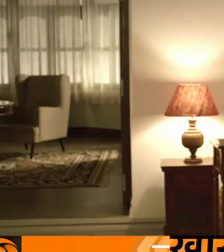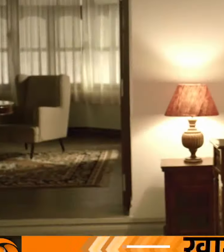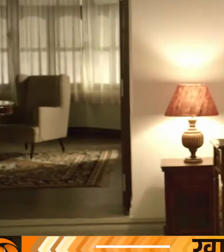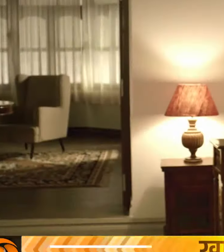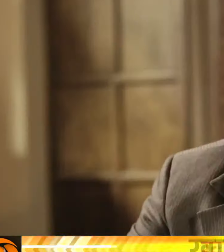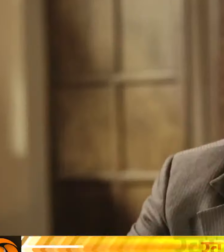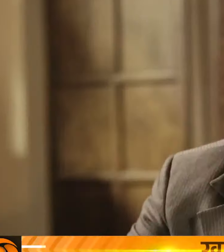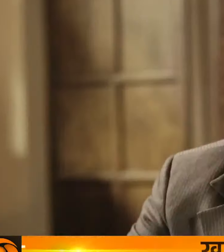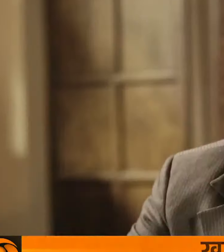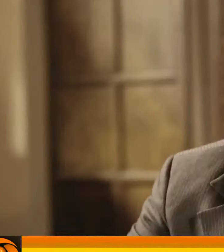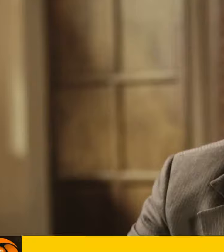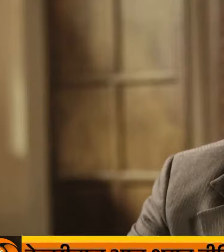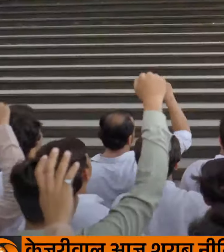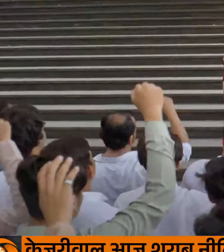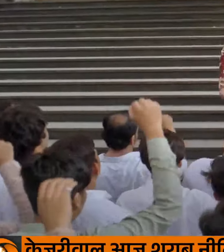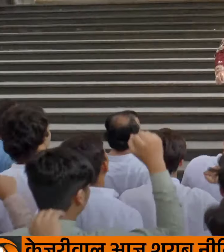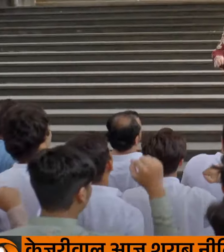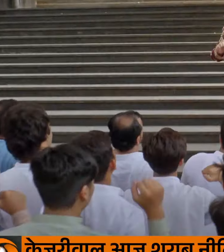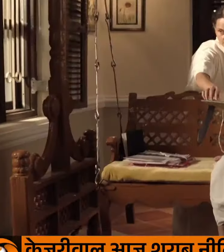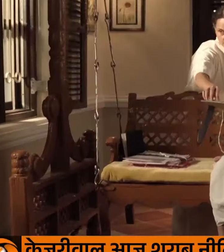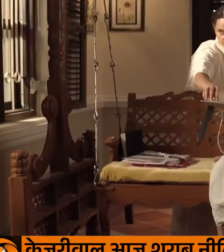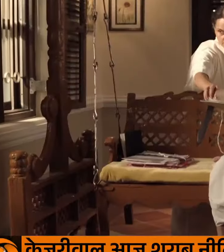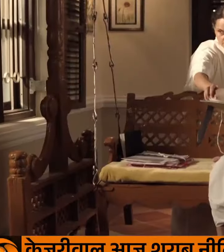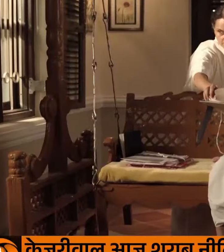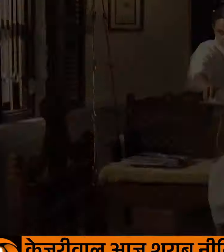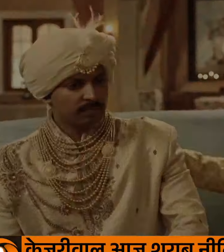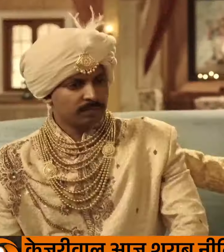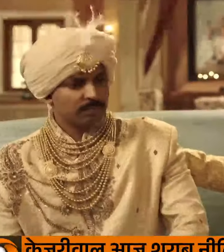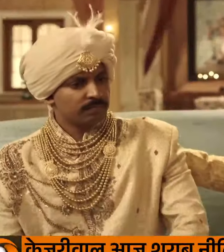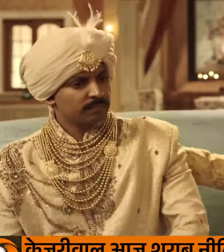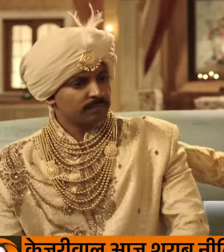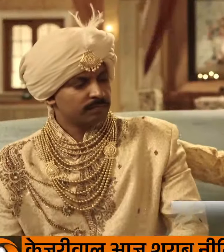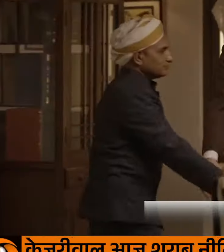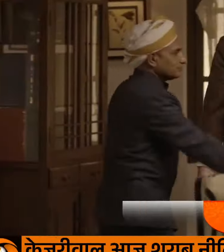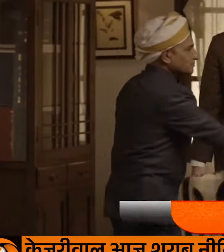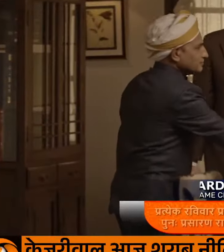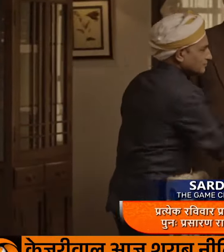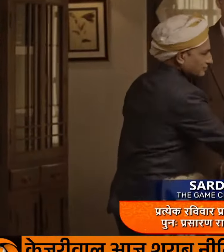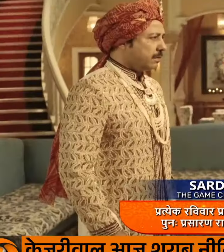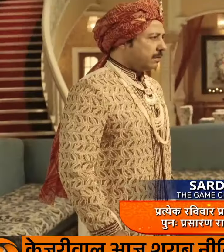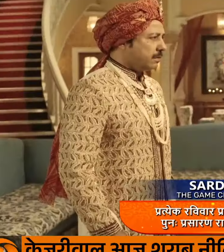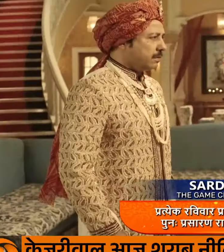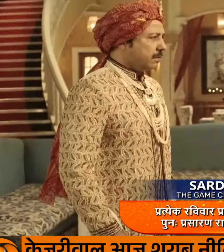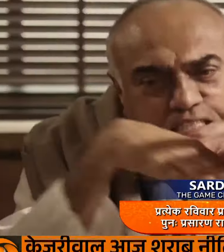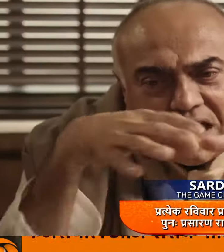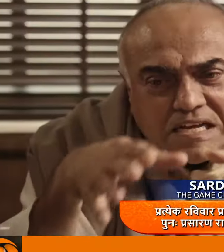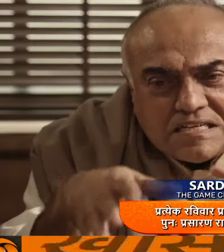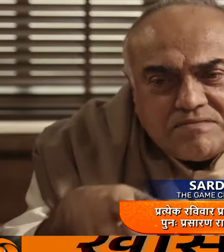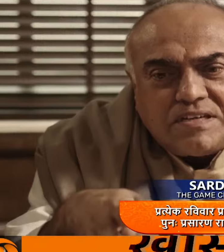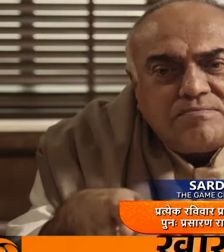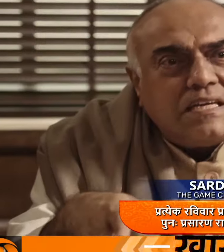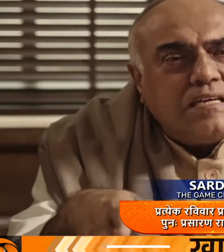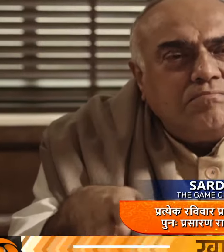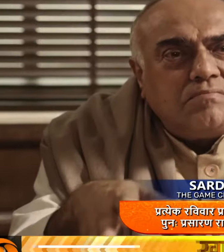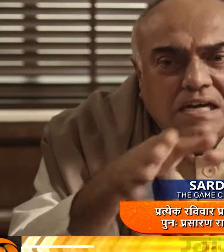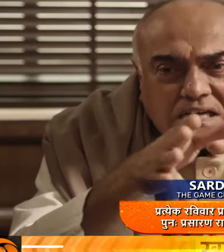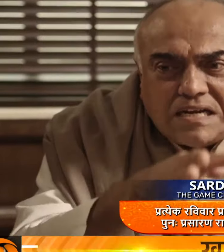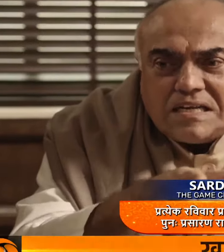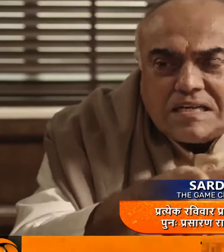अपने बुटर को वन्वास भेग दिया और अपने बेटे को राजगंदी पर बिठा दिया यहां नहीं